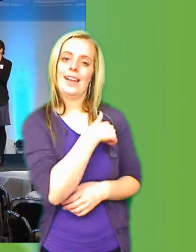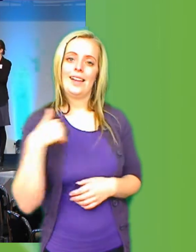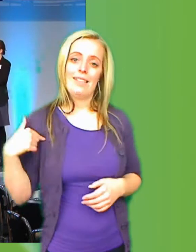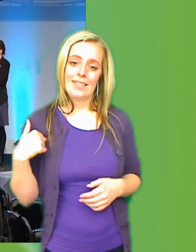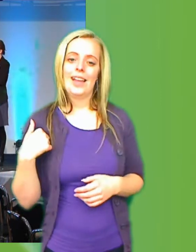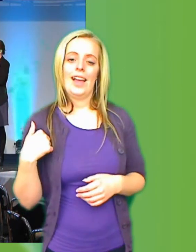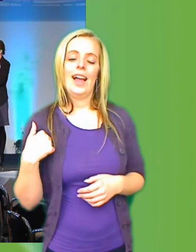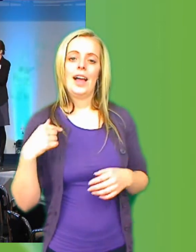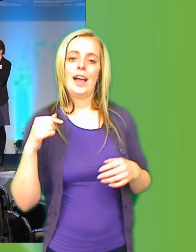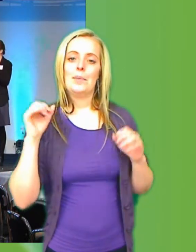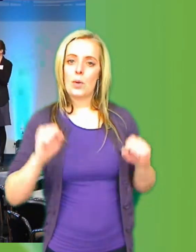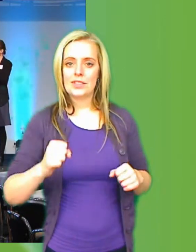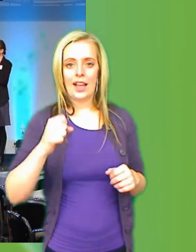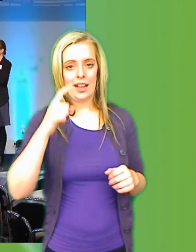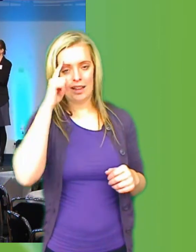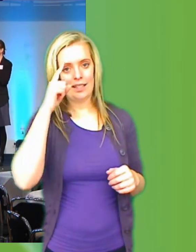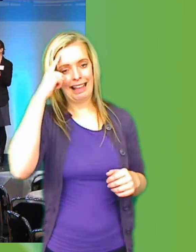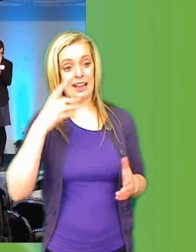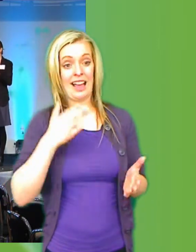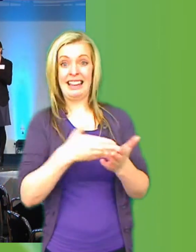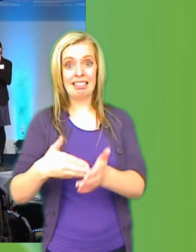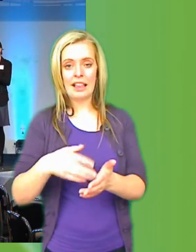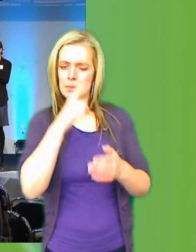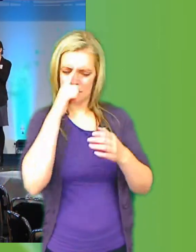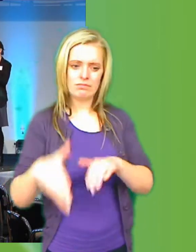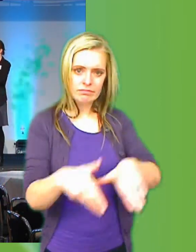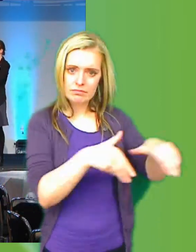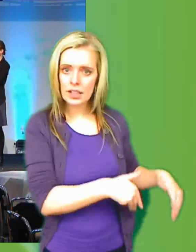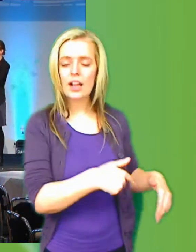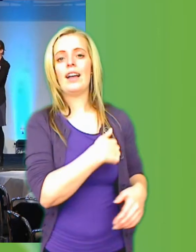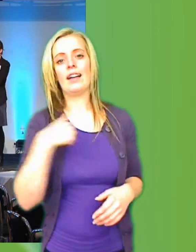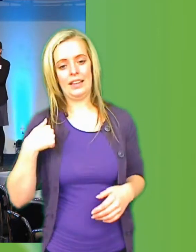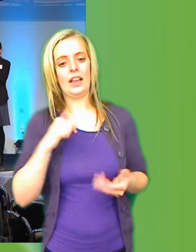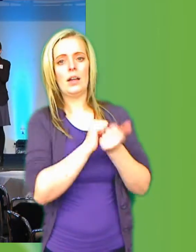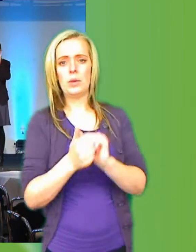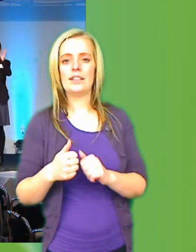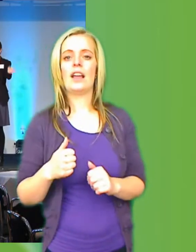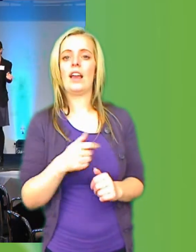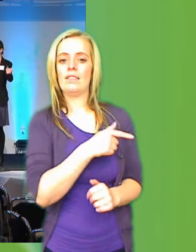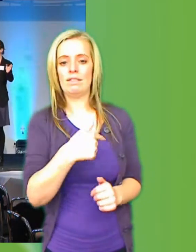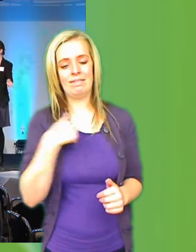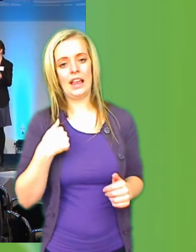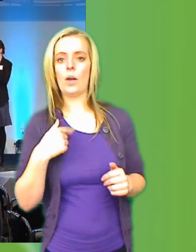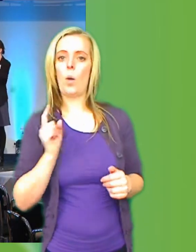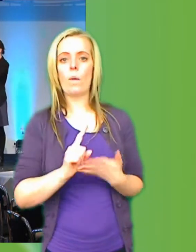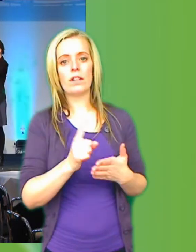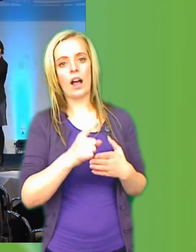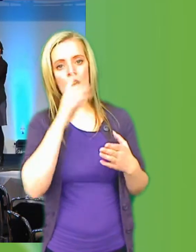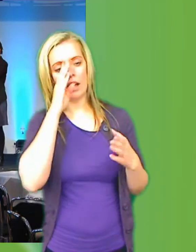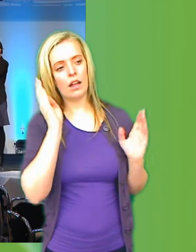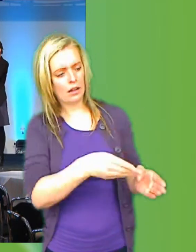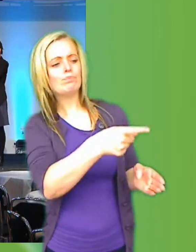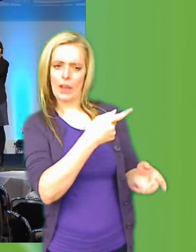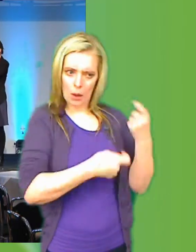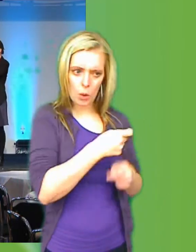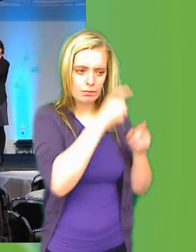stoprörstänkande. För vi är väldigt vana som politiker att just klassa varandra. Att du är ekonomitalets person och